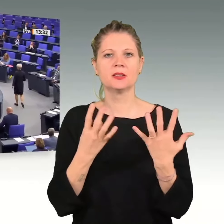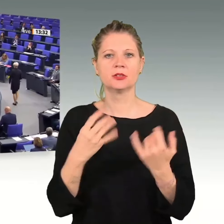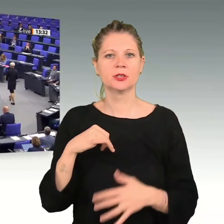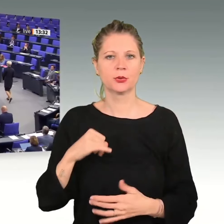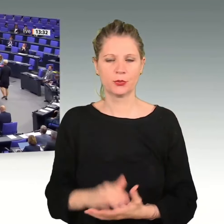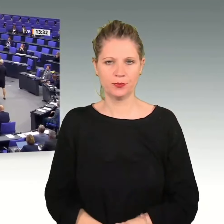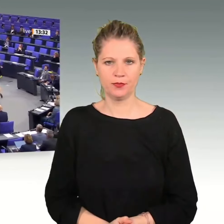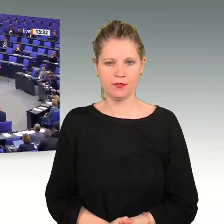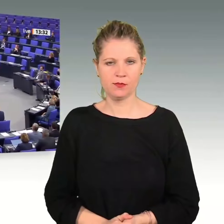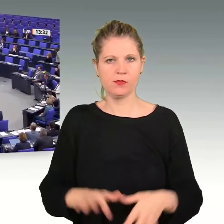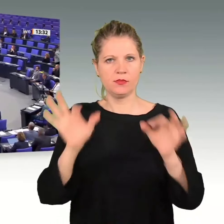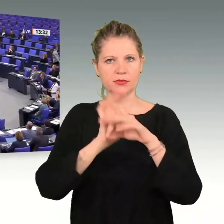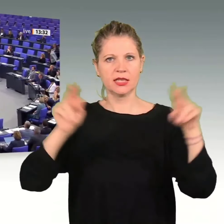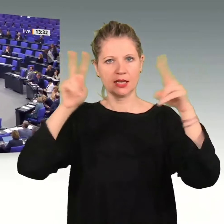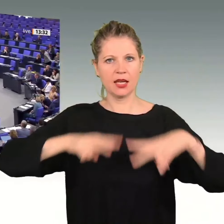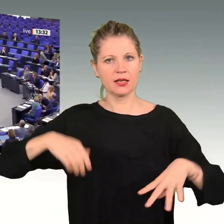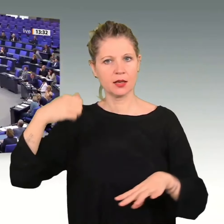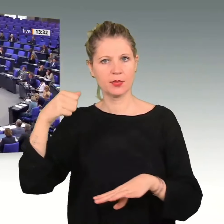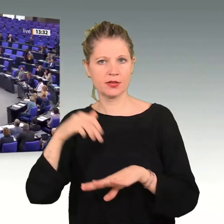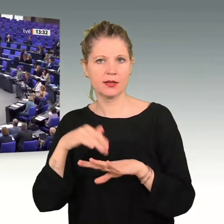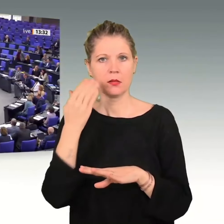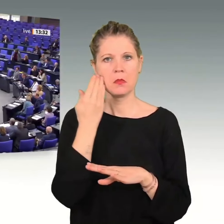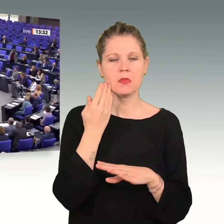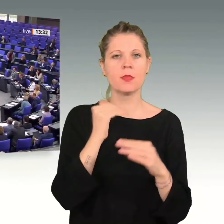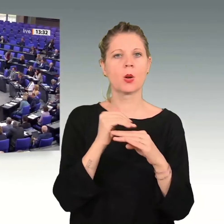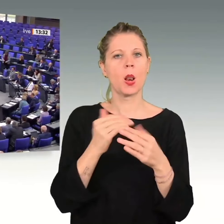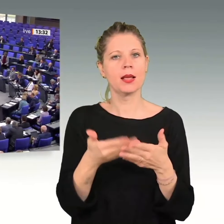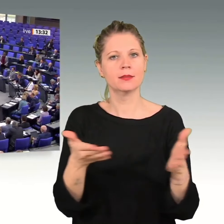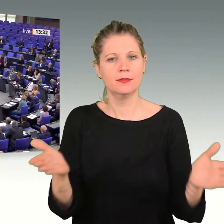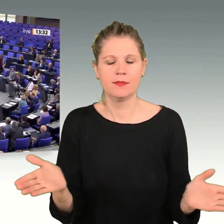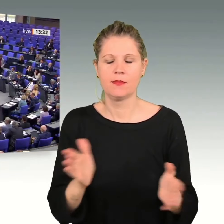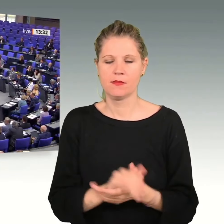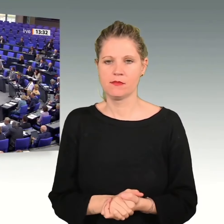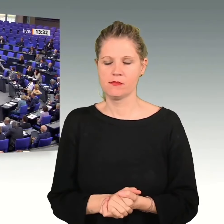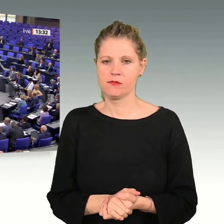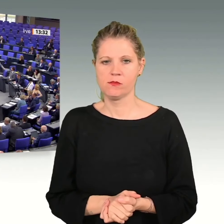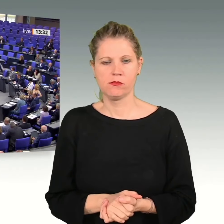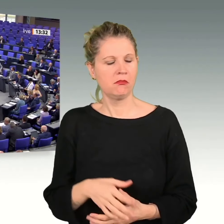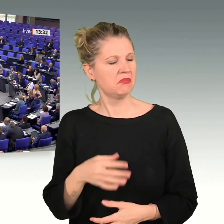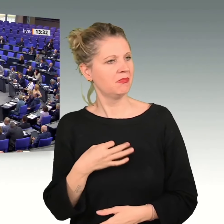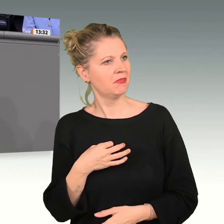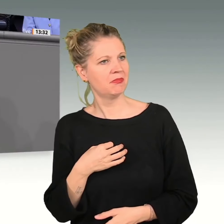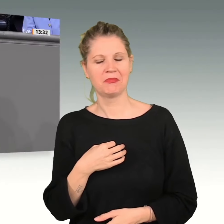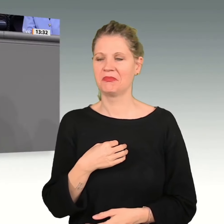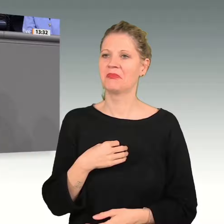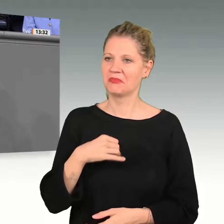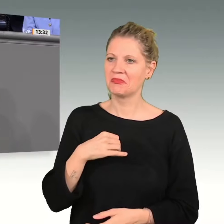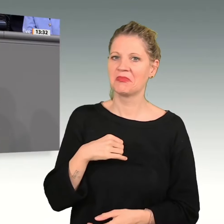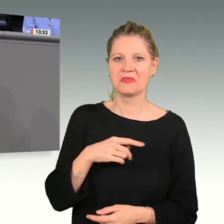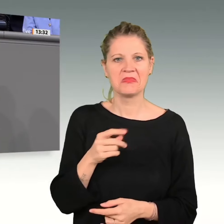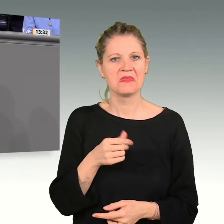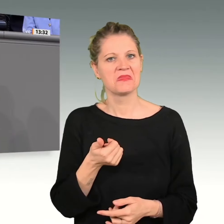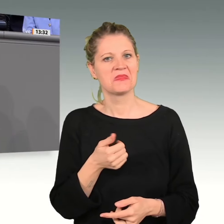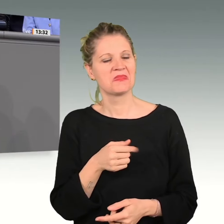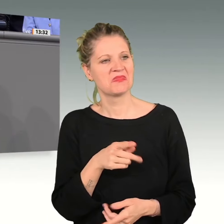Sehr geehrte Präsidentin! Sehr geehrte Kolleginnen und Kollegen! Ich finde es immer wieder erstaunlich, wie eine gewisse Gruppe hier im